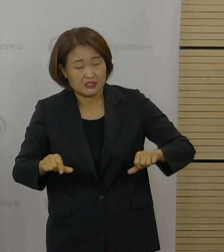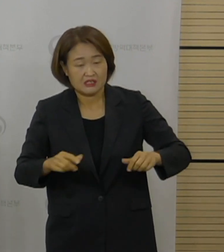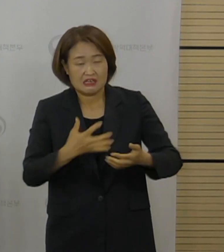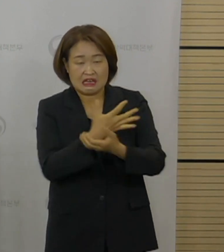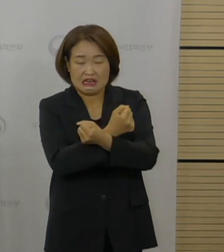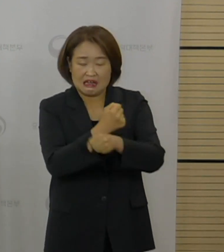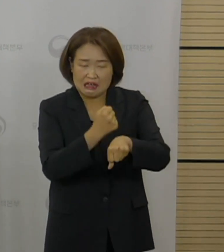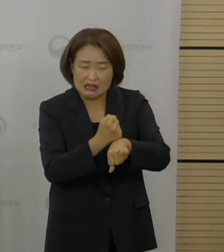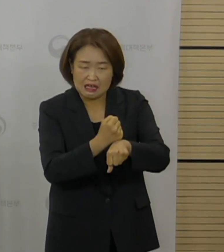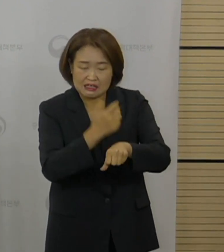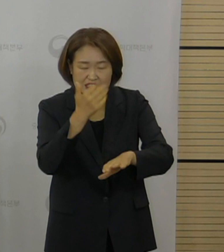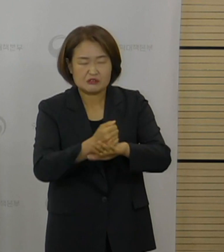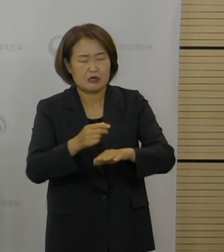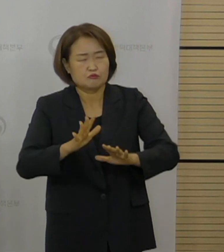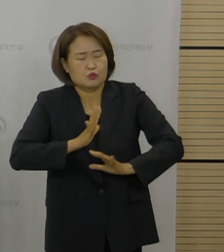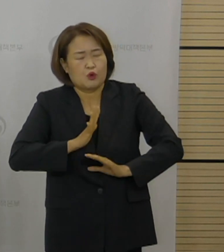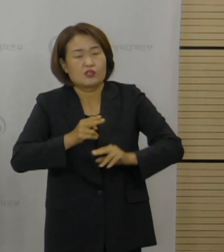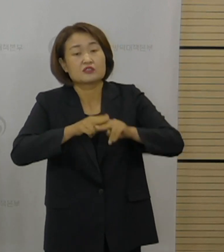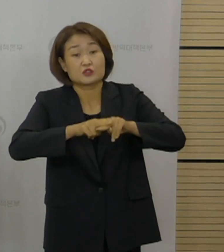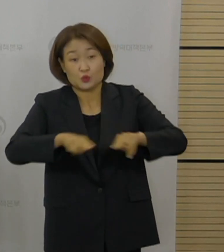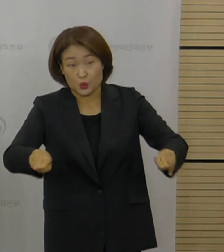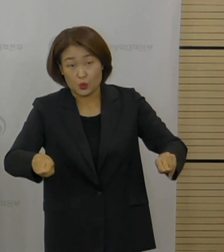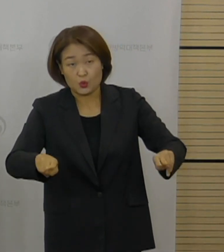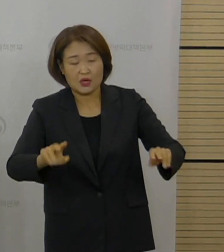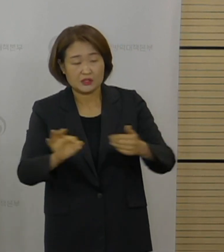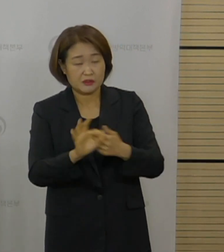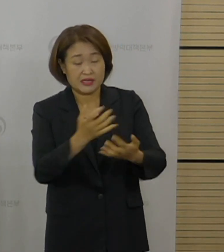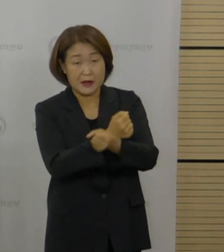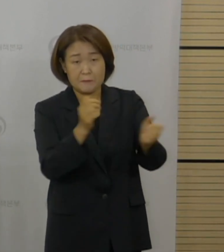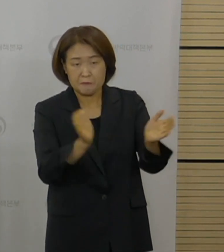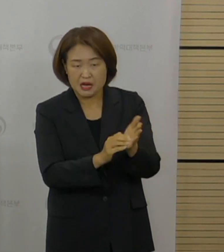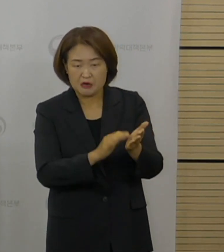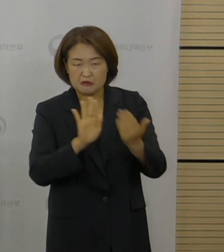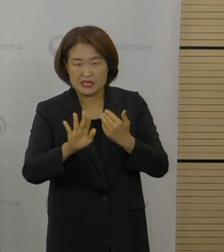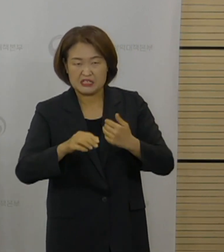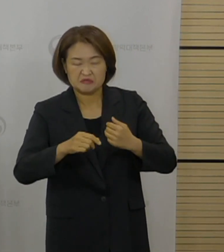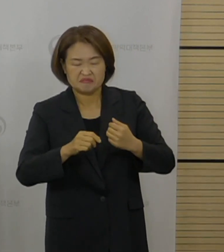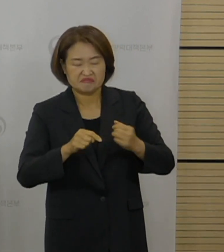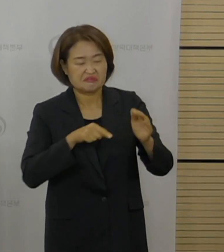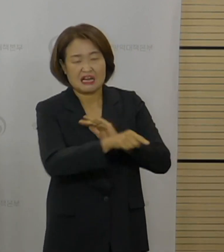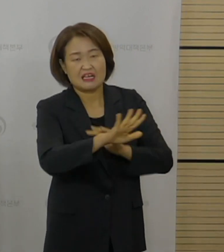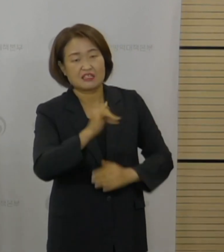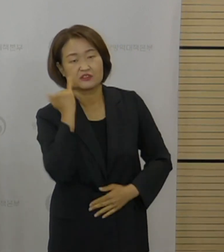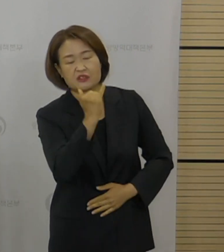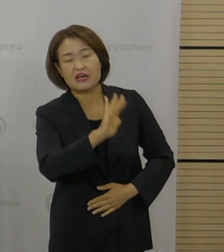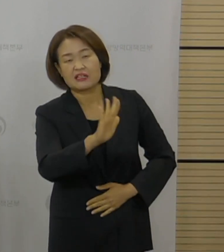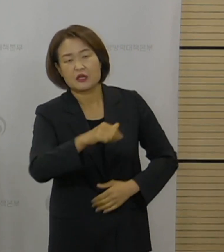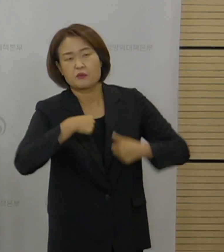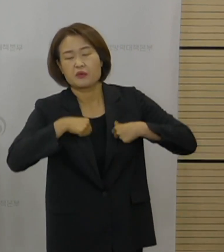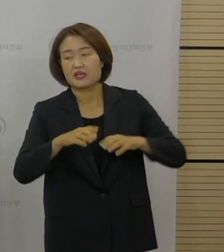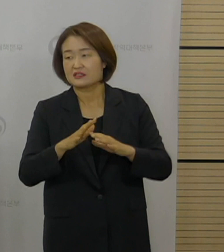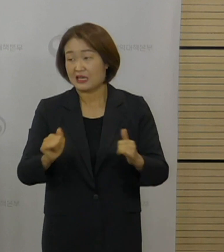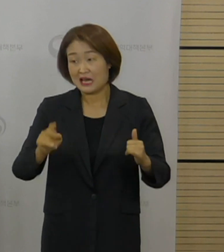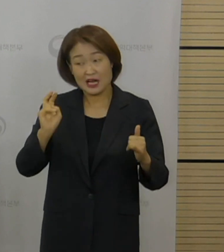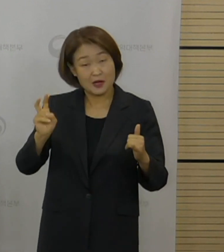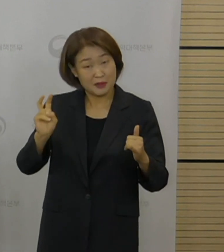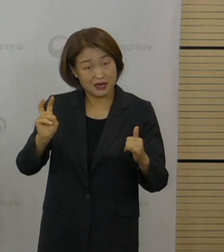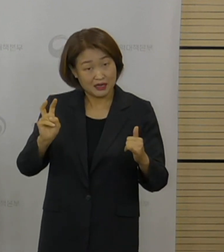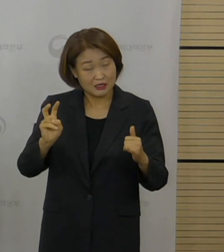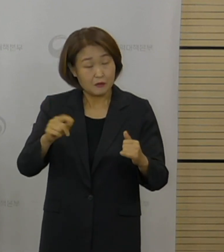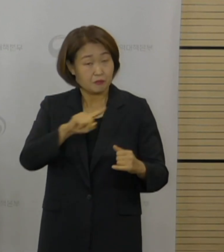했다가 취소한 경우 예약을 했다가 가지 않은 경우는 어떻게 앞으로 접종할 예정인지 질문 주셨습니다.